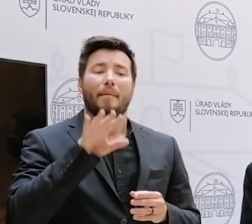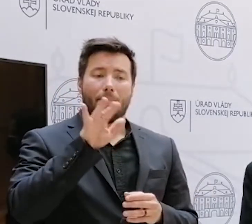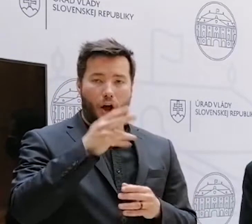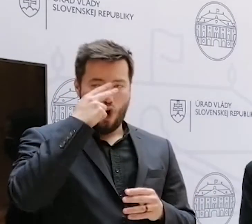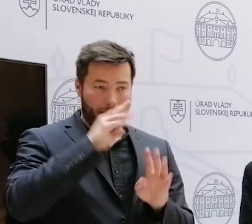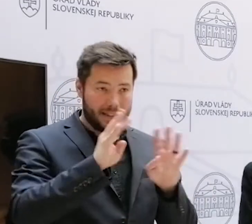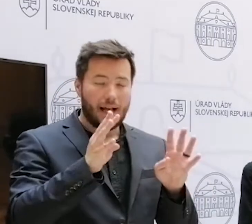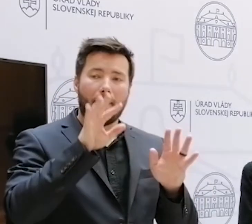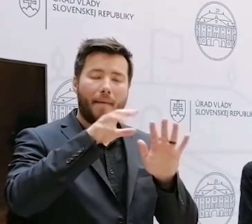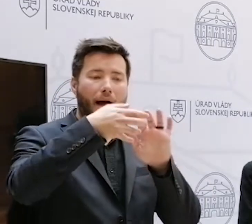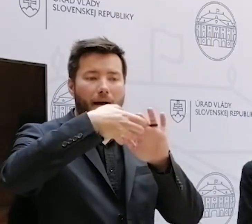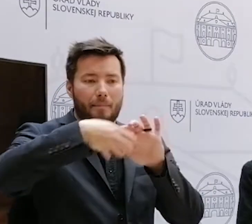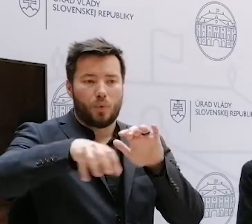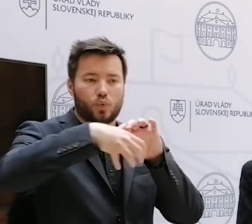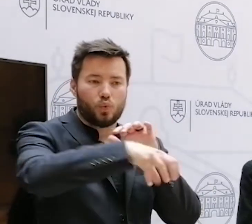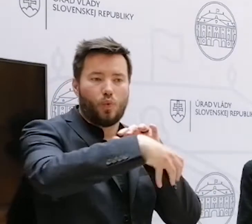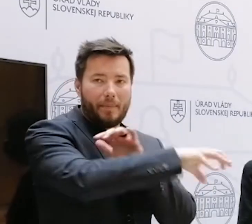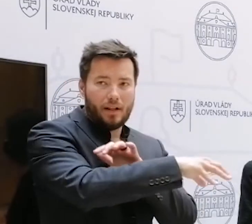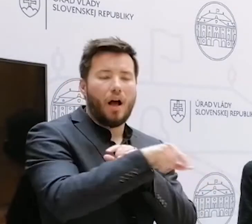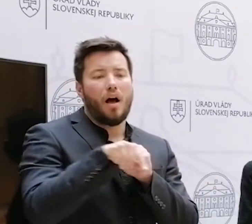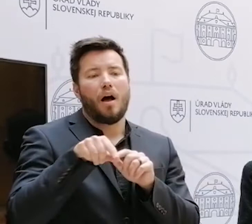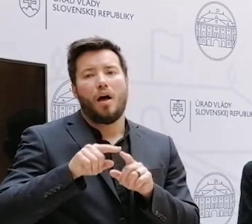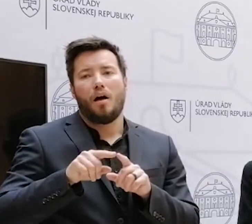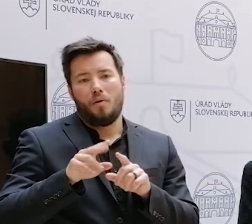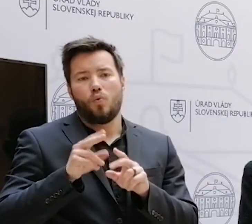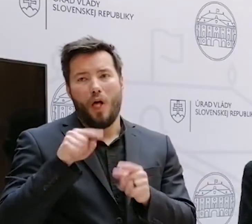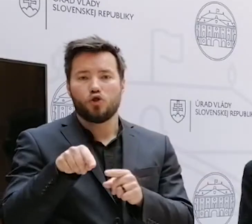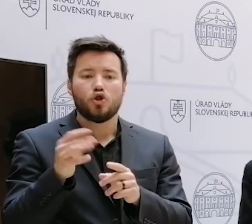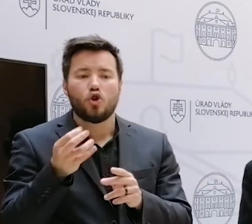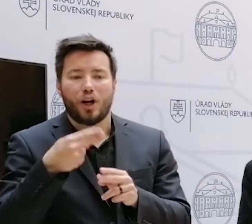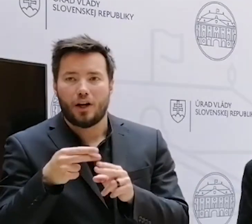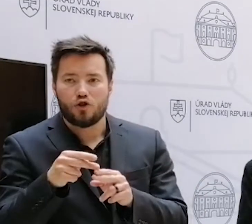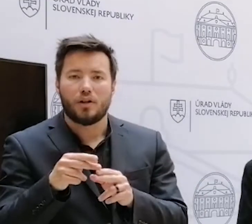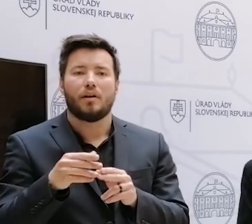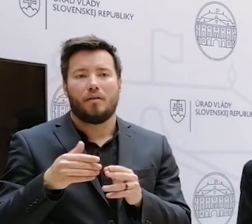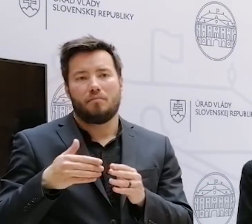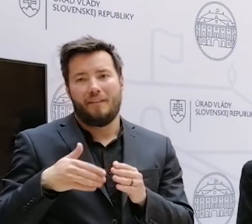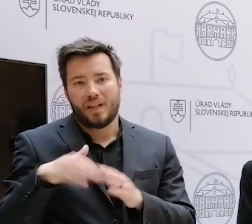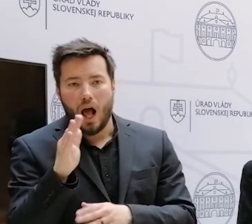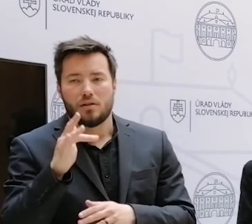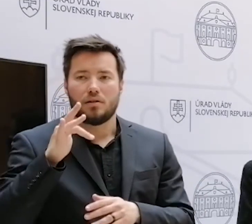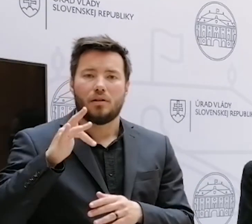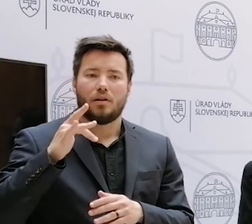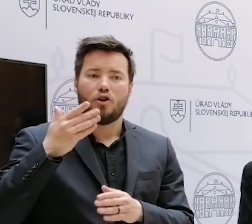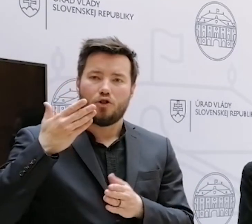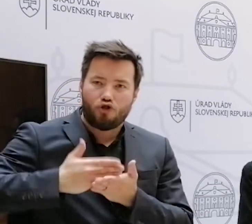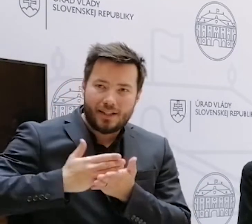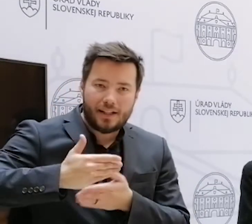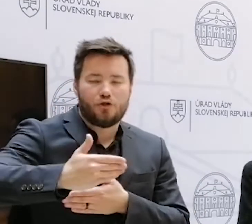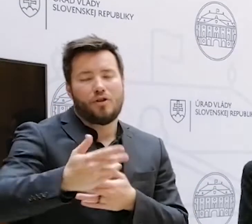ktoré bolo zrejme, že musíme riešiť. Ale to, čo je kľúčové, je, že momentálne prebiehajú naozaj kroky k tomu, aby sa